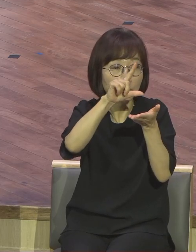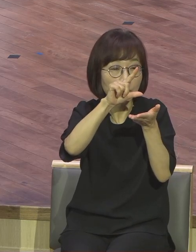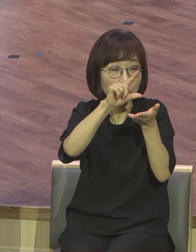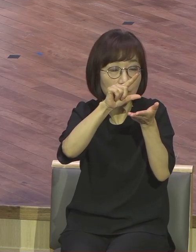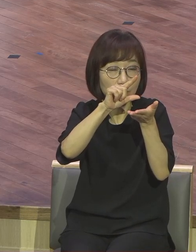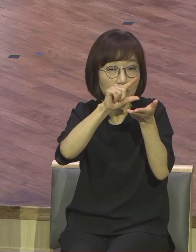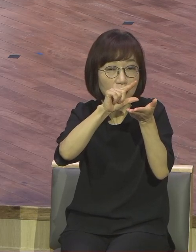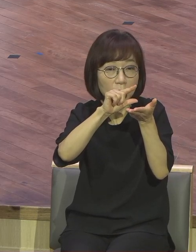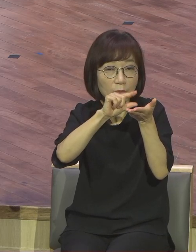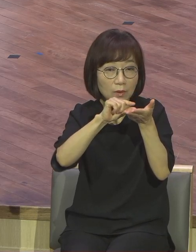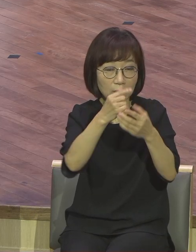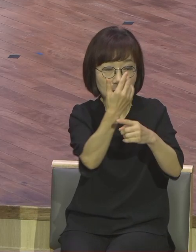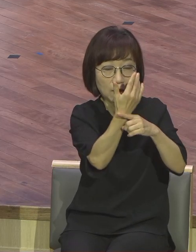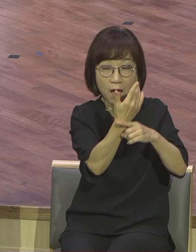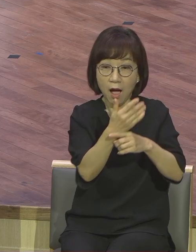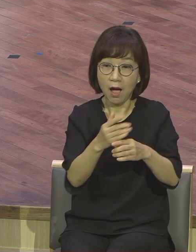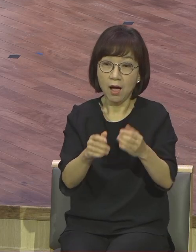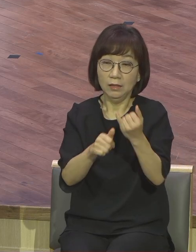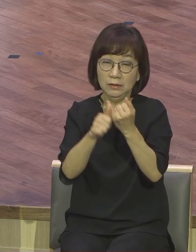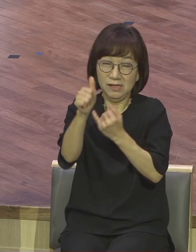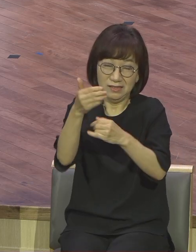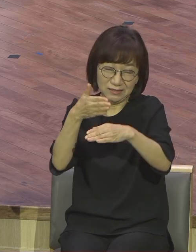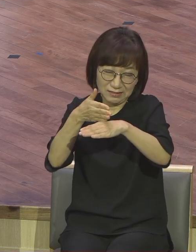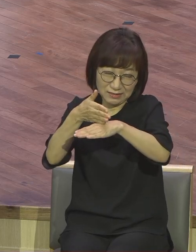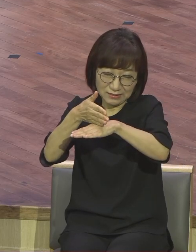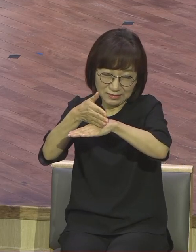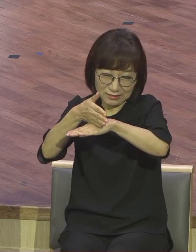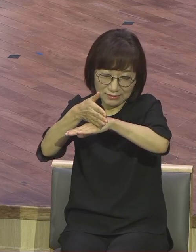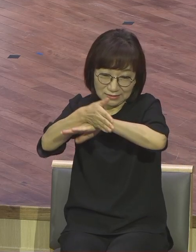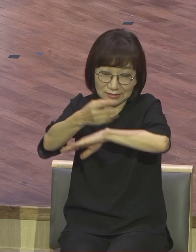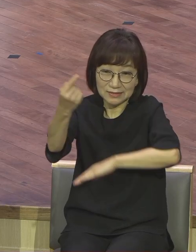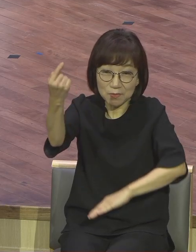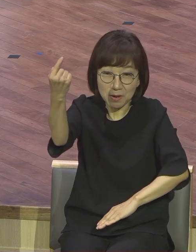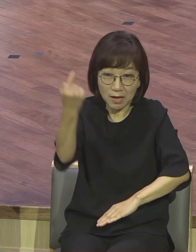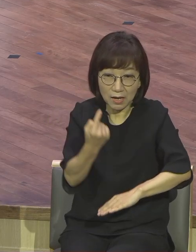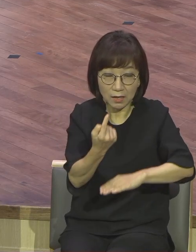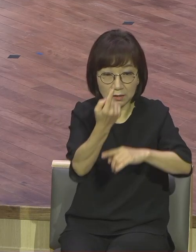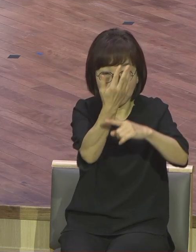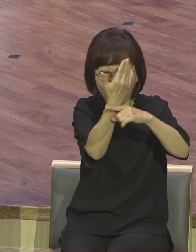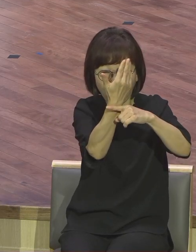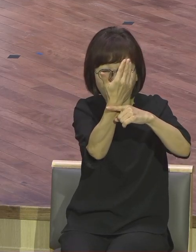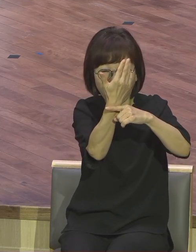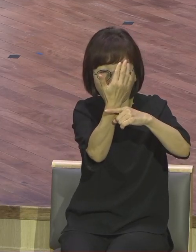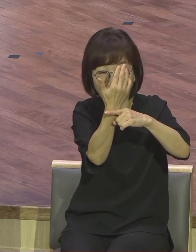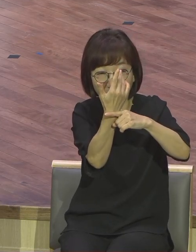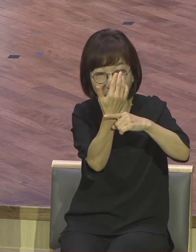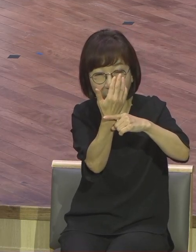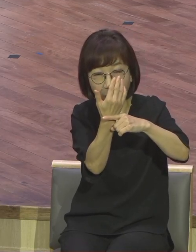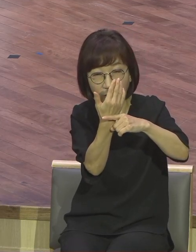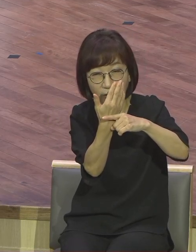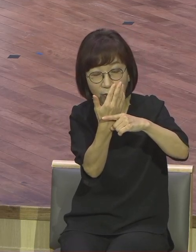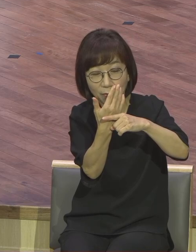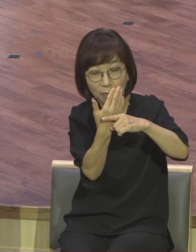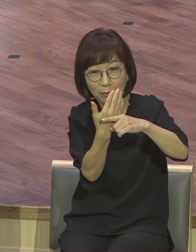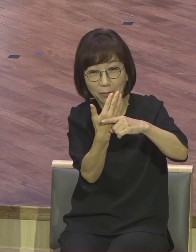신랑이 더뎌 오니까 그 등불이 다 꺼져간단 말이에요. 당시에는 신랑